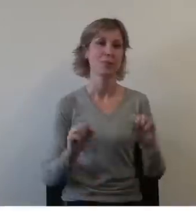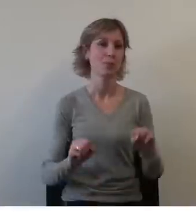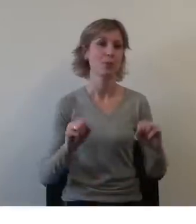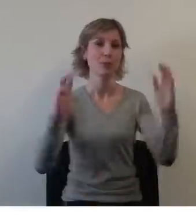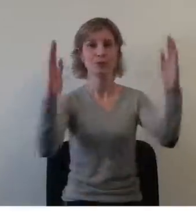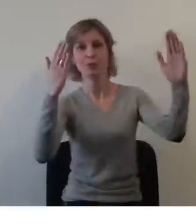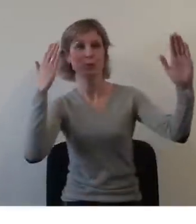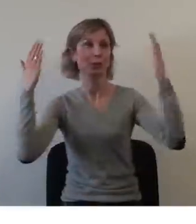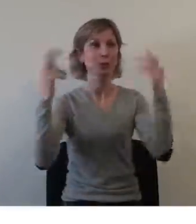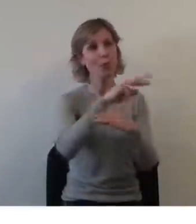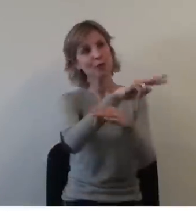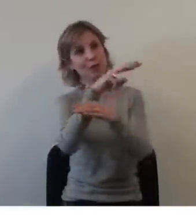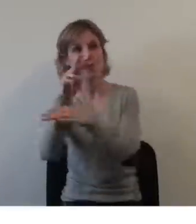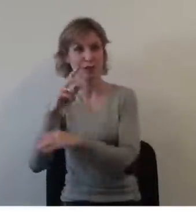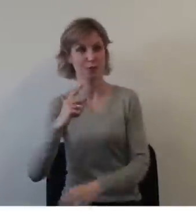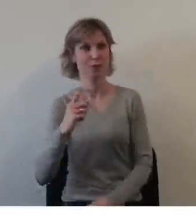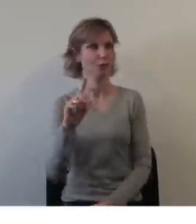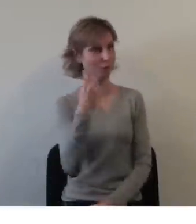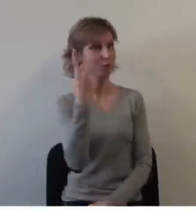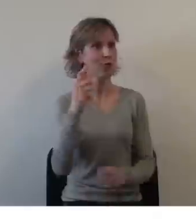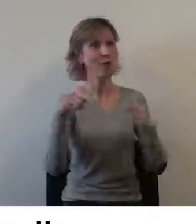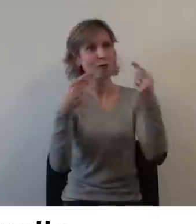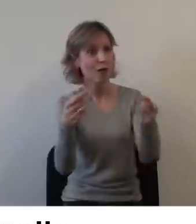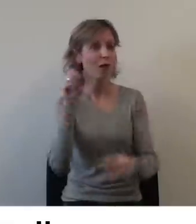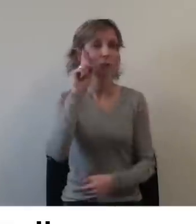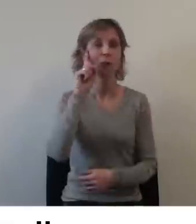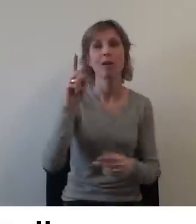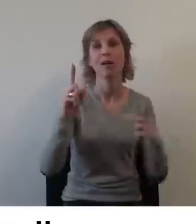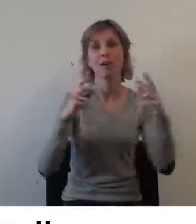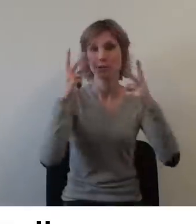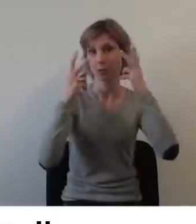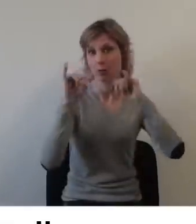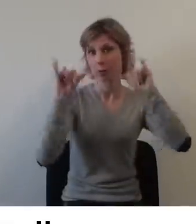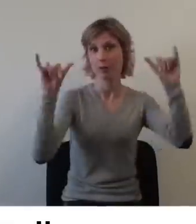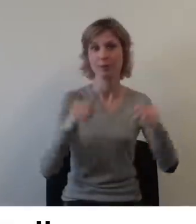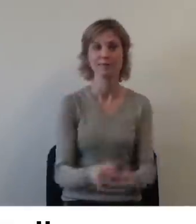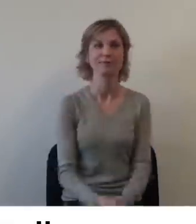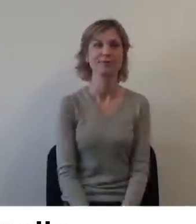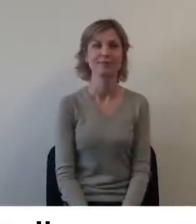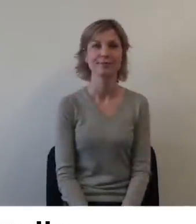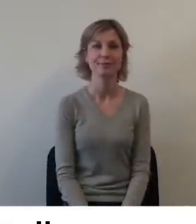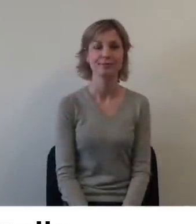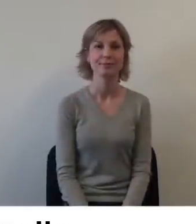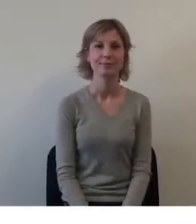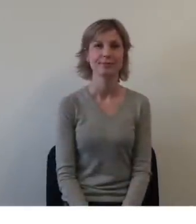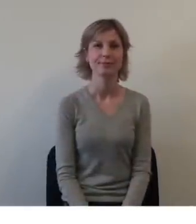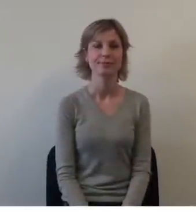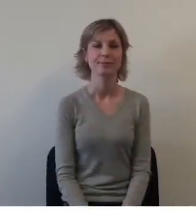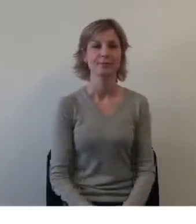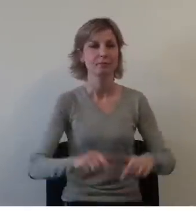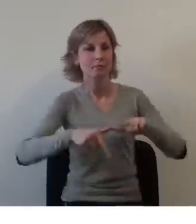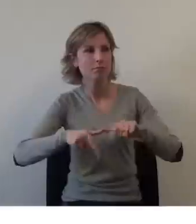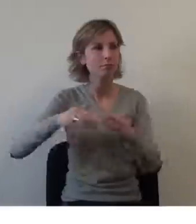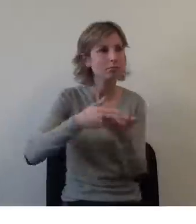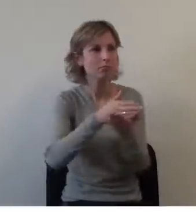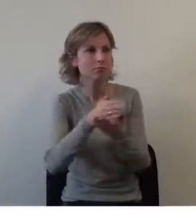Vous pouvez découvrir ces expositions en visite individuelle, car elles sont très visuelles. Pour vous